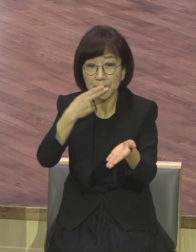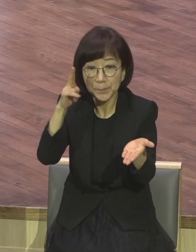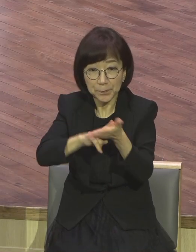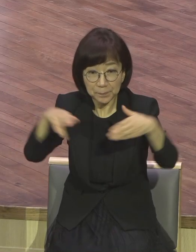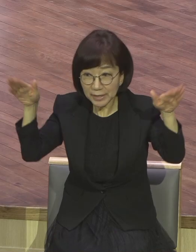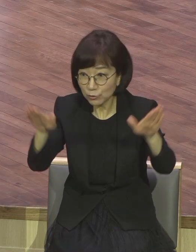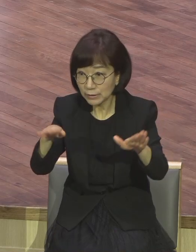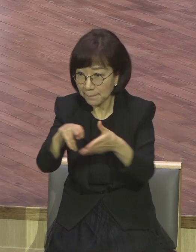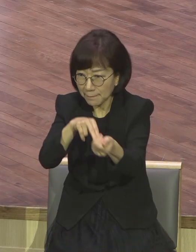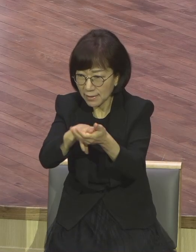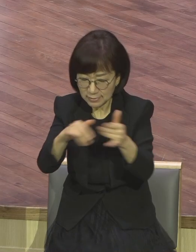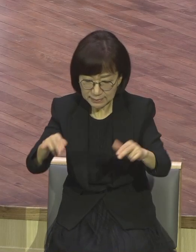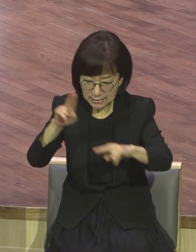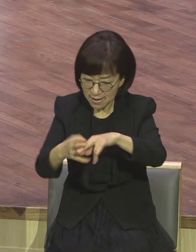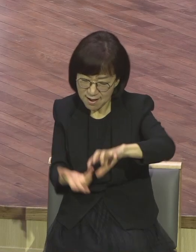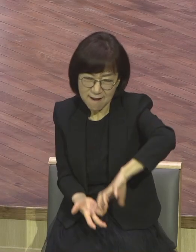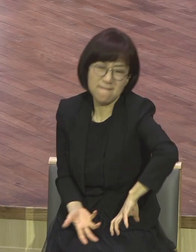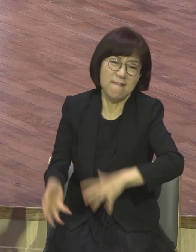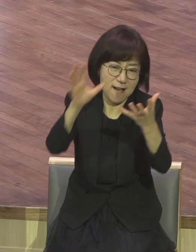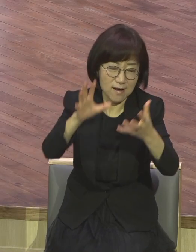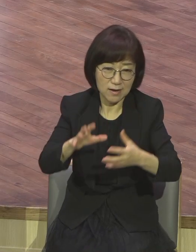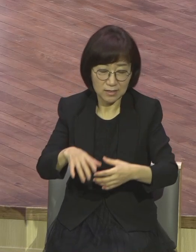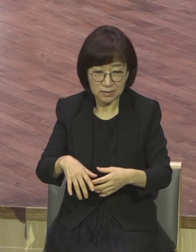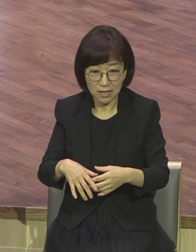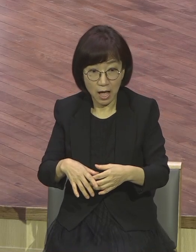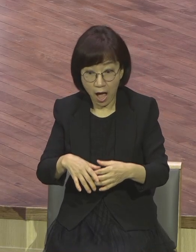성전을 완전히 엉망으로 만들어버렸어요.